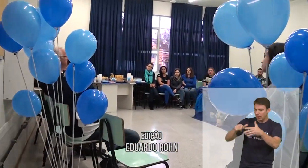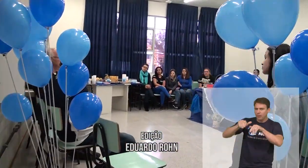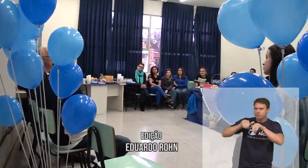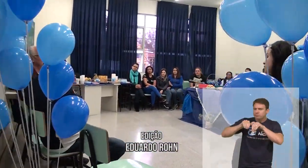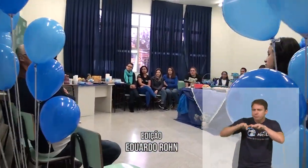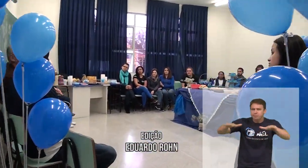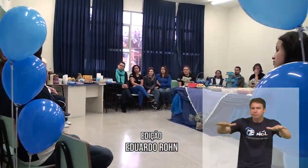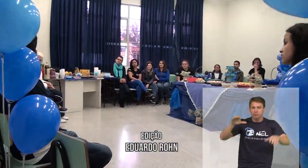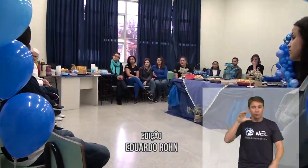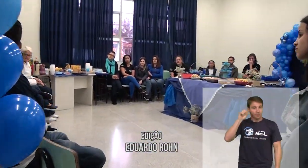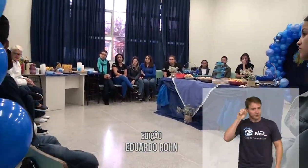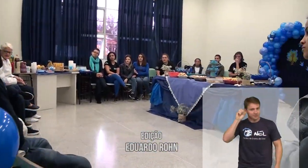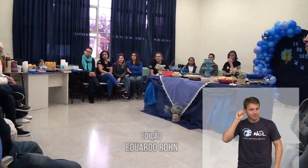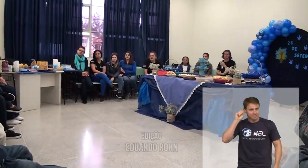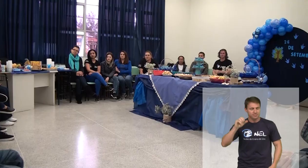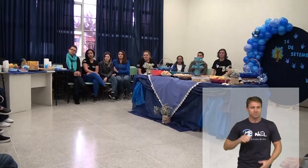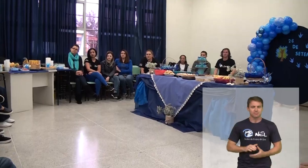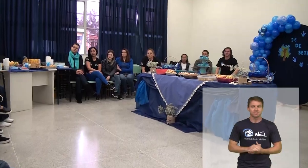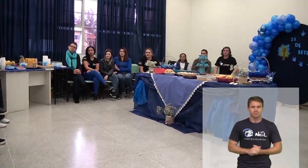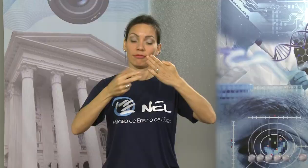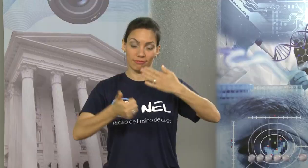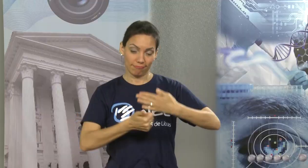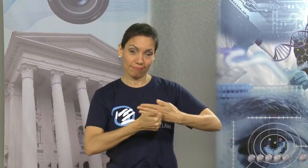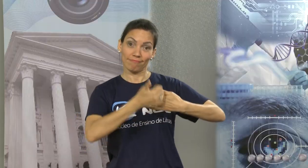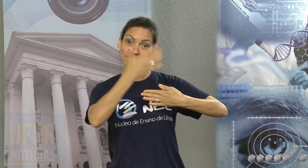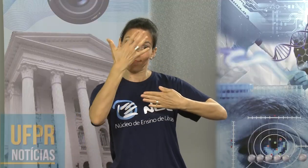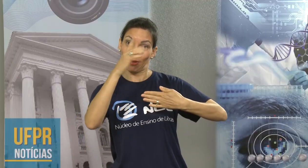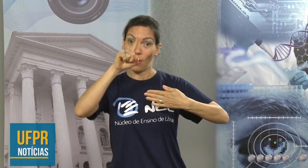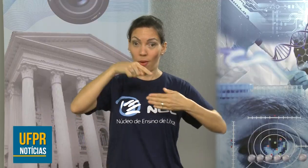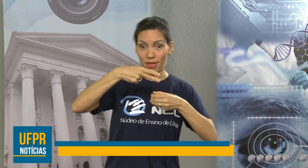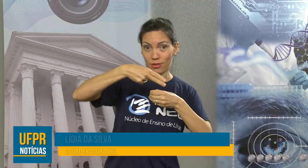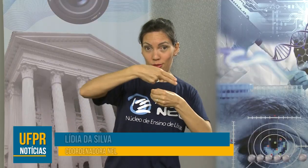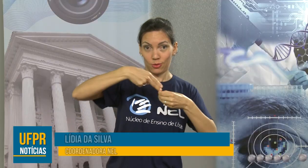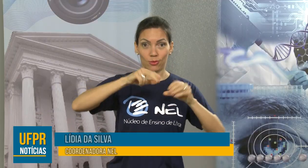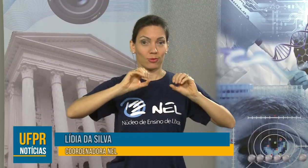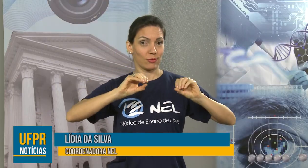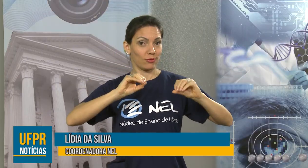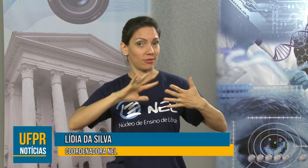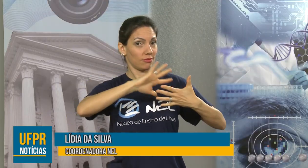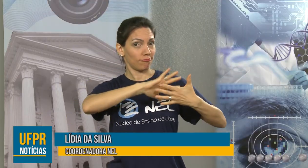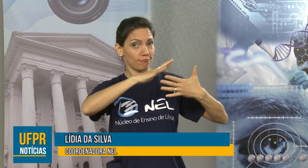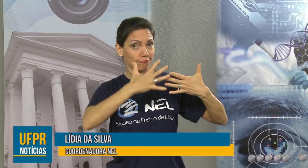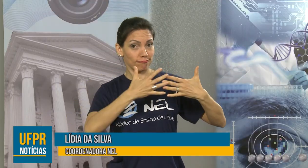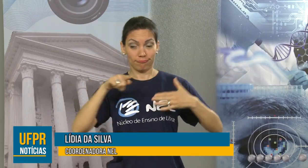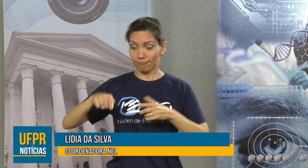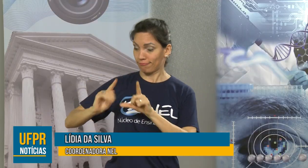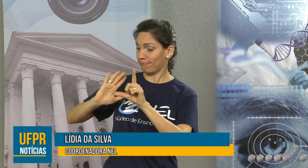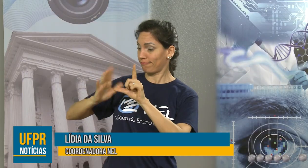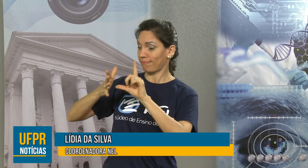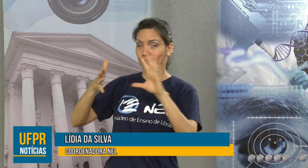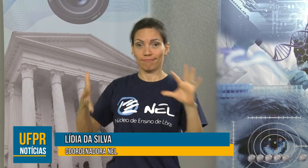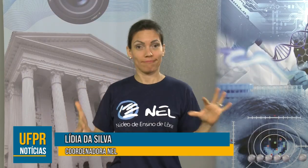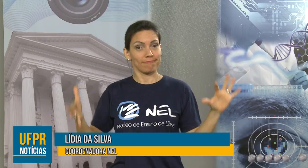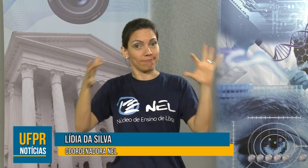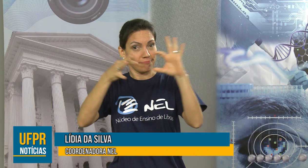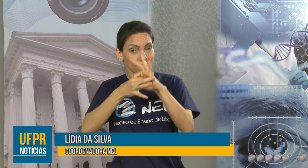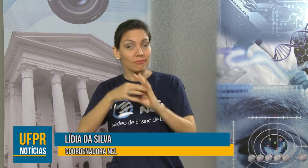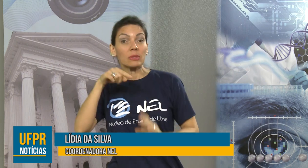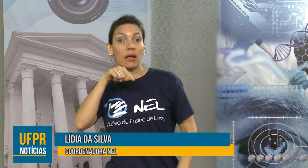Libras mais próxima dos ouvintes. O NEO é o núcleo de ensino de Libras, que é vinculado ao curso de licenciatura em letras